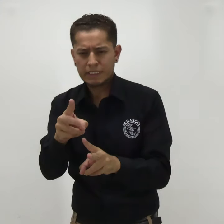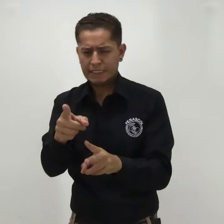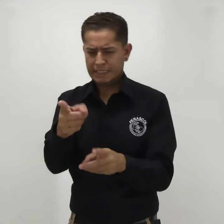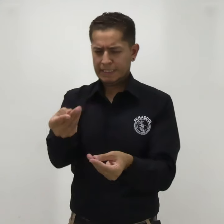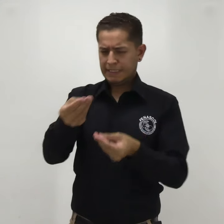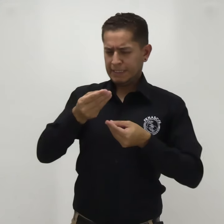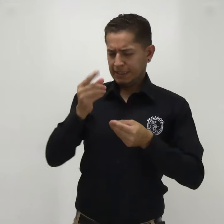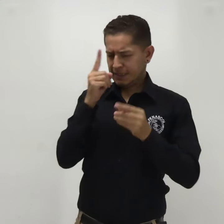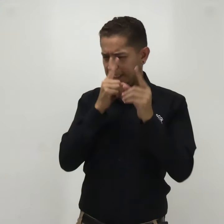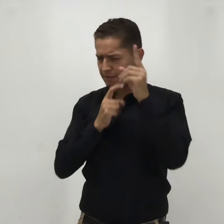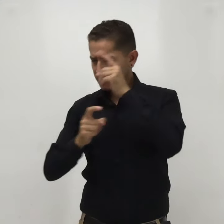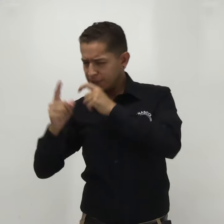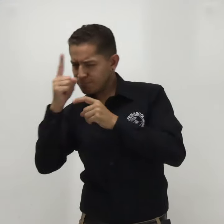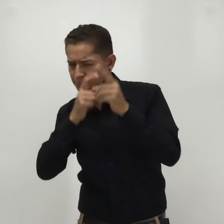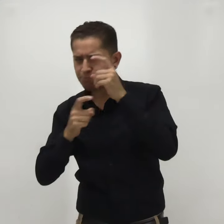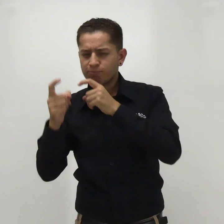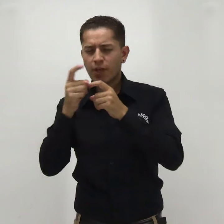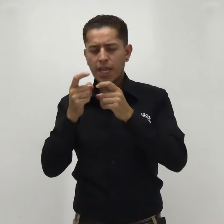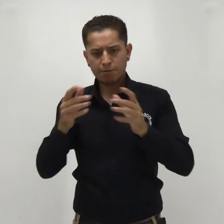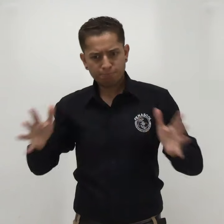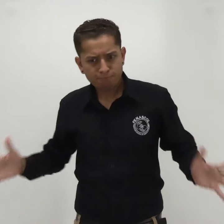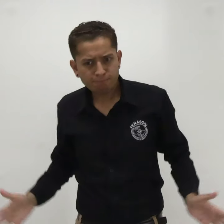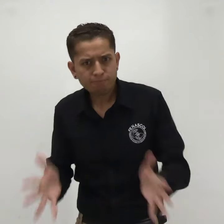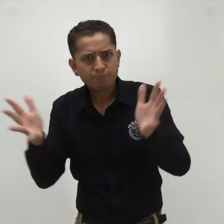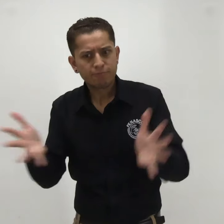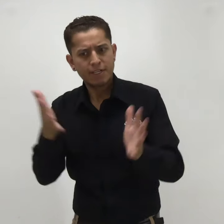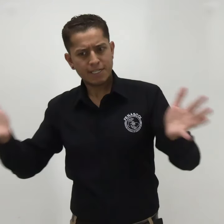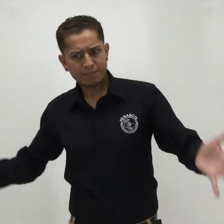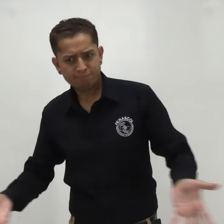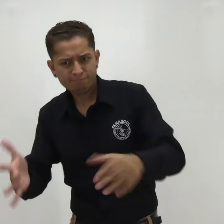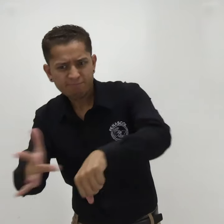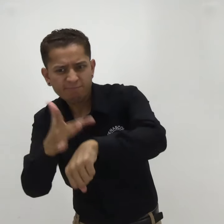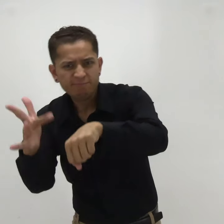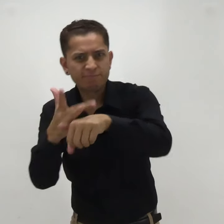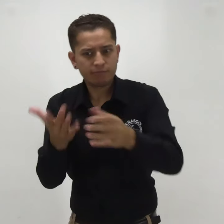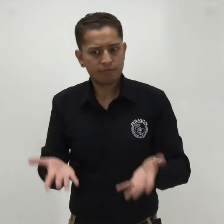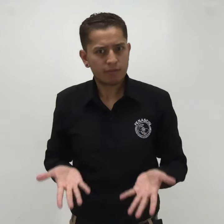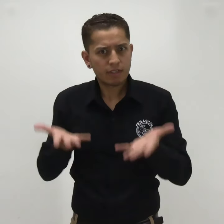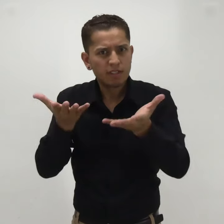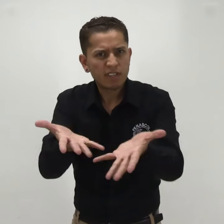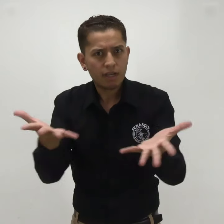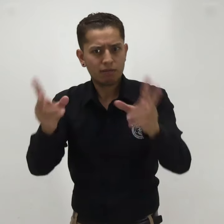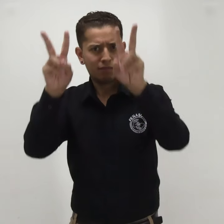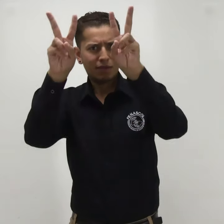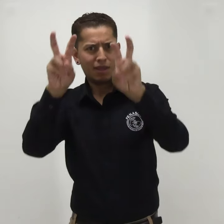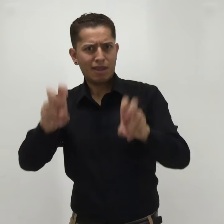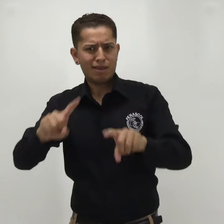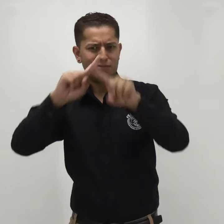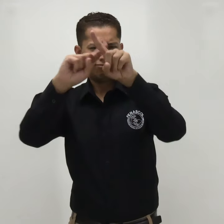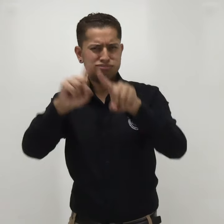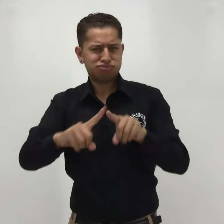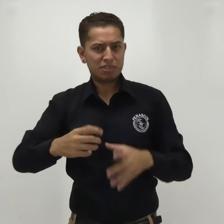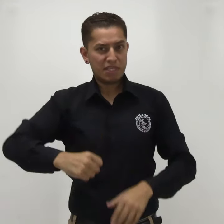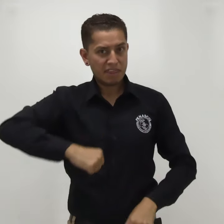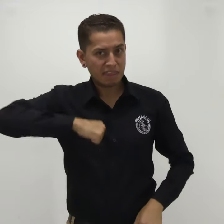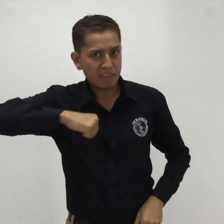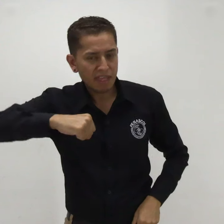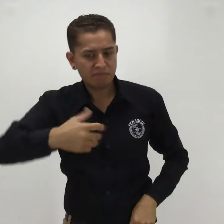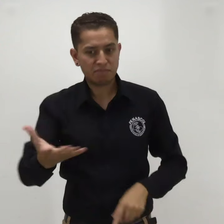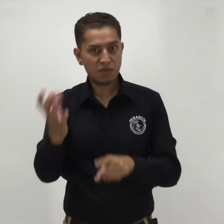de la comunidad en temas de cultura, identidad y lengua, siempre con respeto y reflexionando sobre las